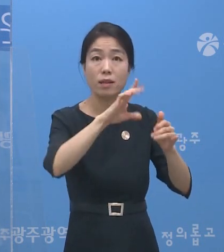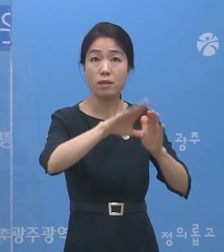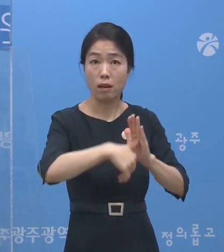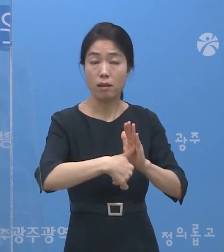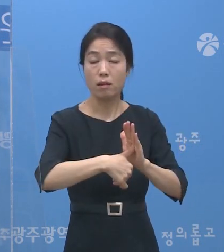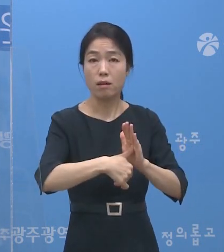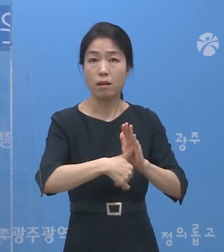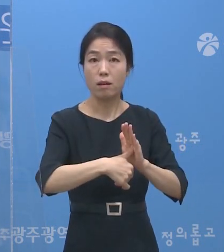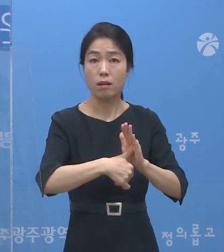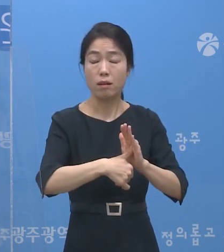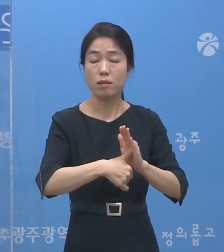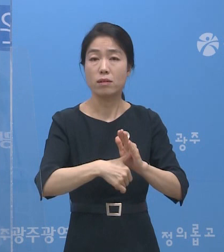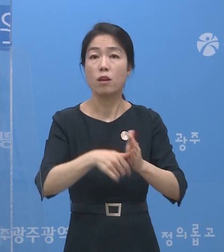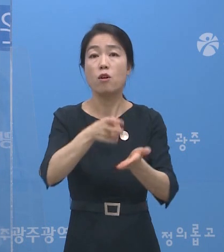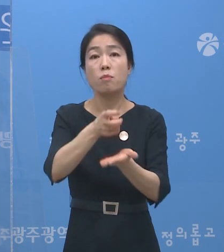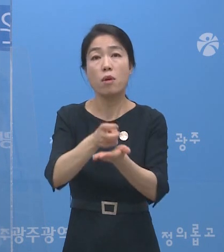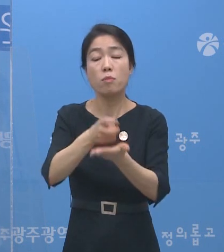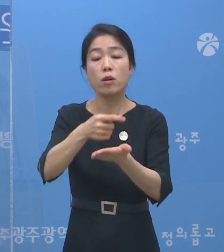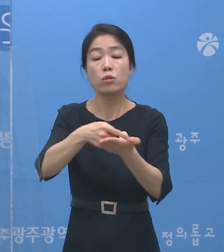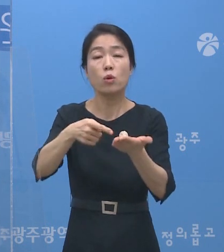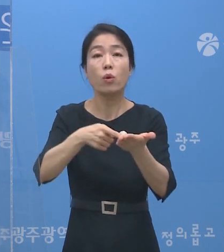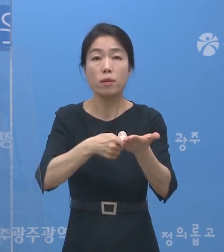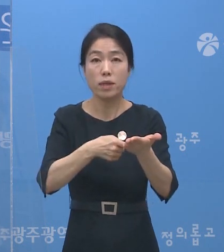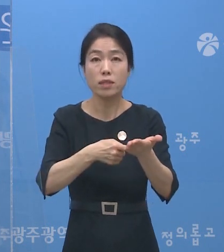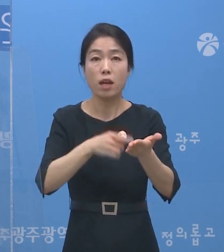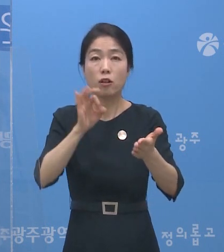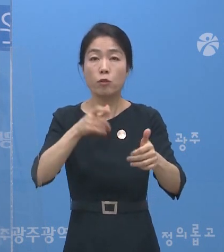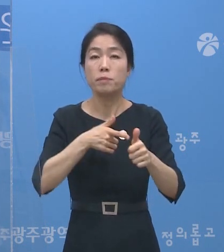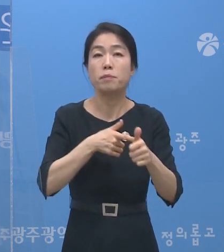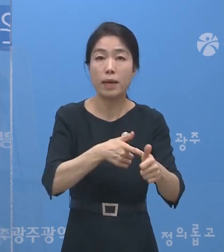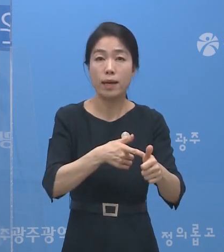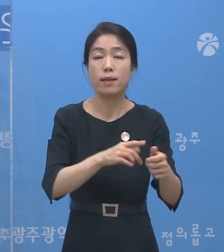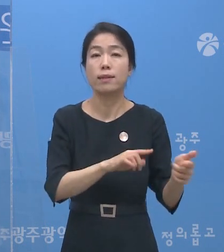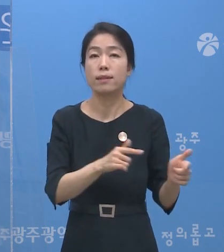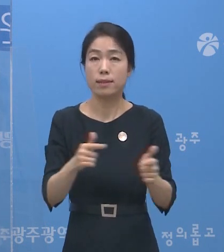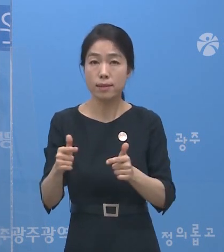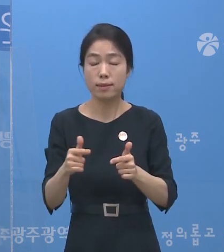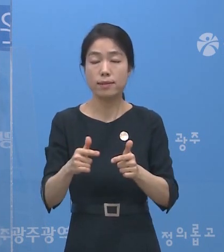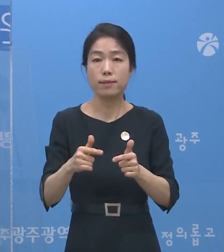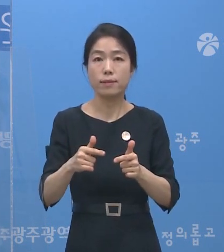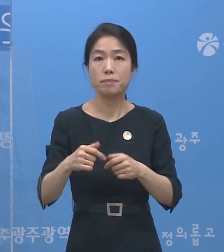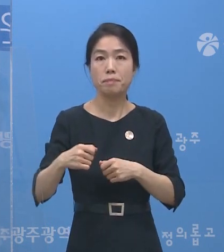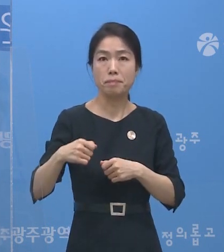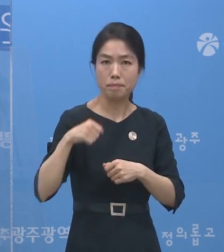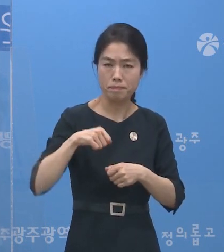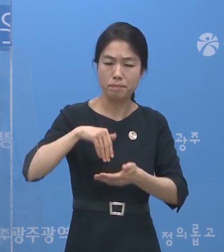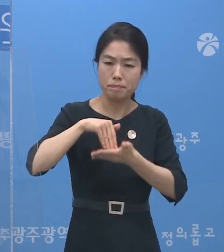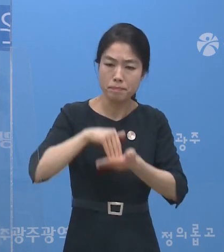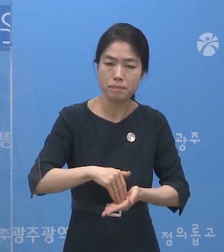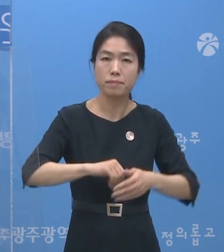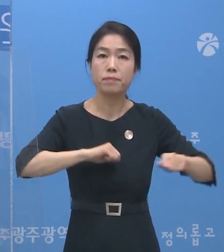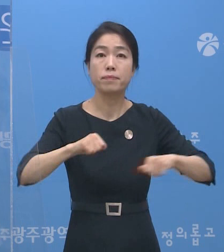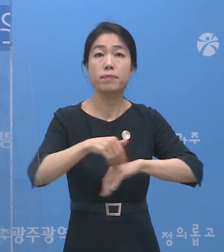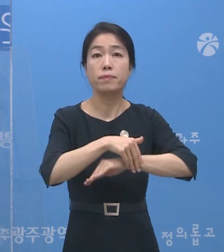민법상 손해배상과 구상권을 청구하는 등 강력 대응할 것입니다.